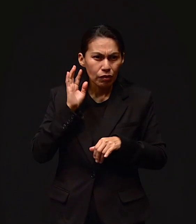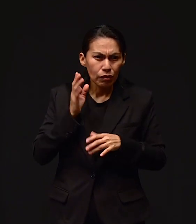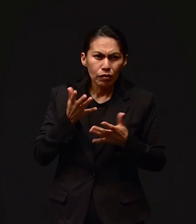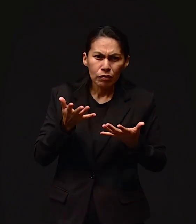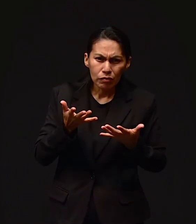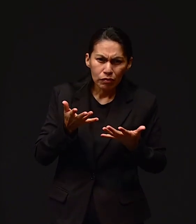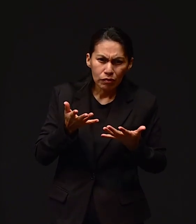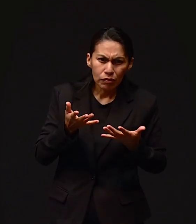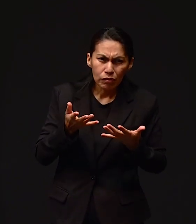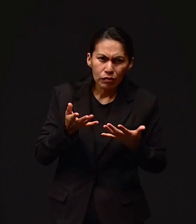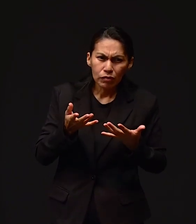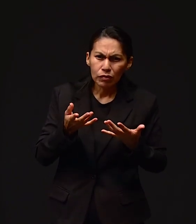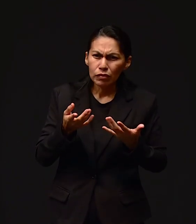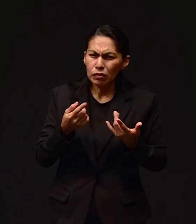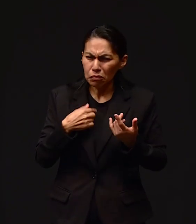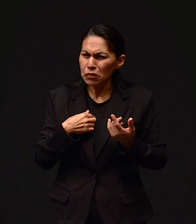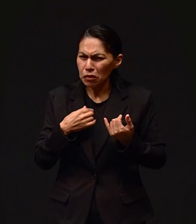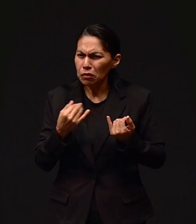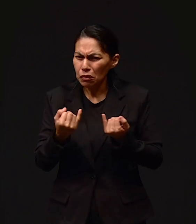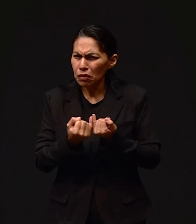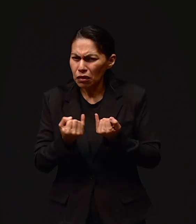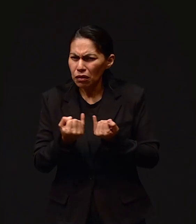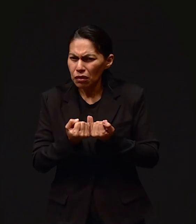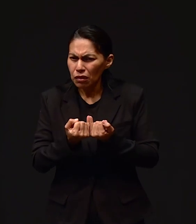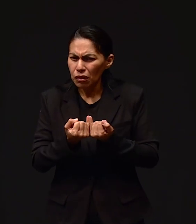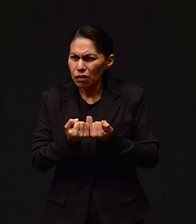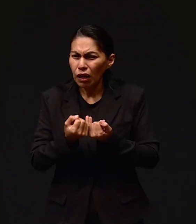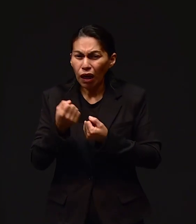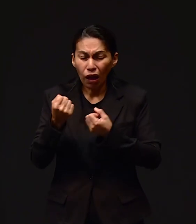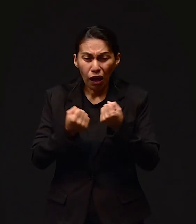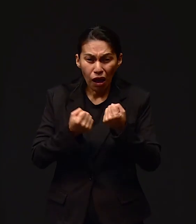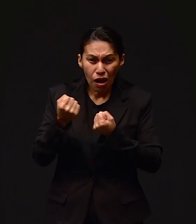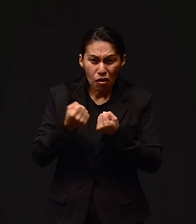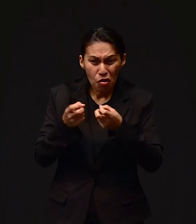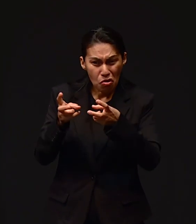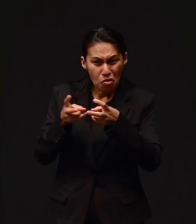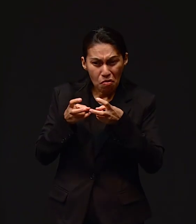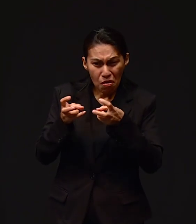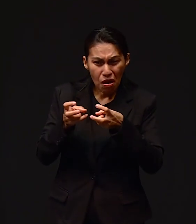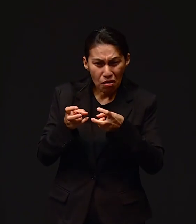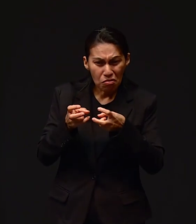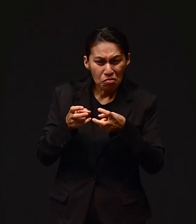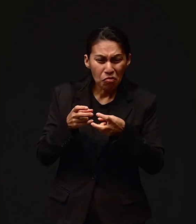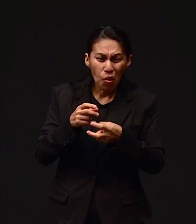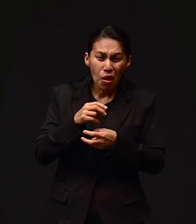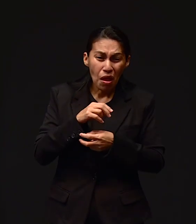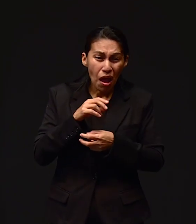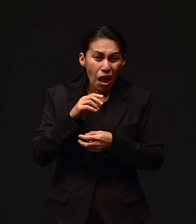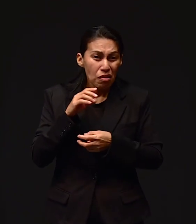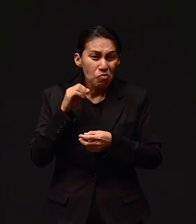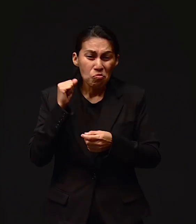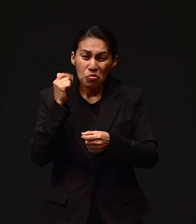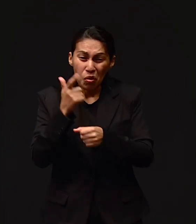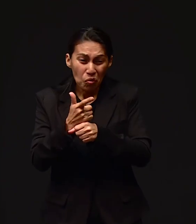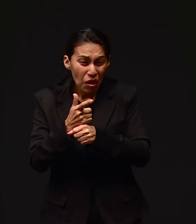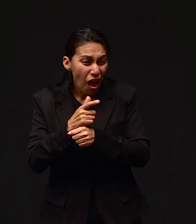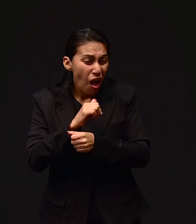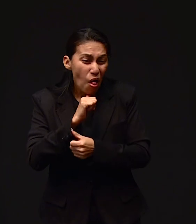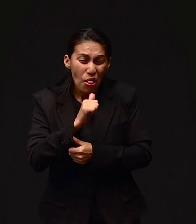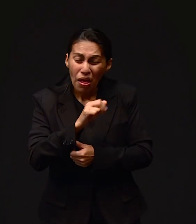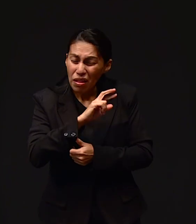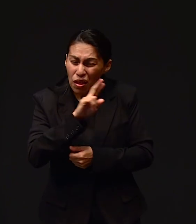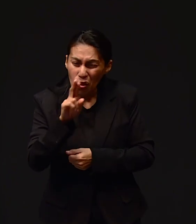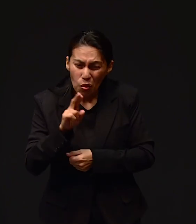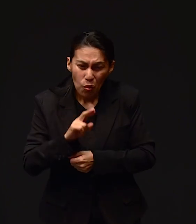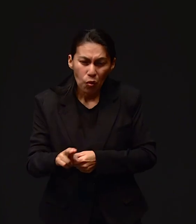también me dijo, hace un mes, dos meses, dijo, también se robaron mi carro, pero nunca lo pude rescatar. De la puerta de mi